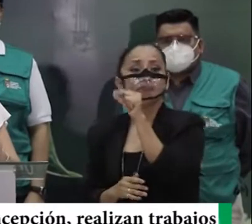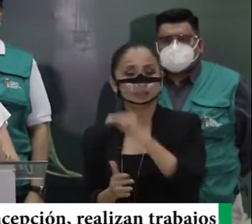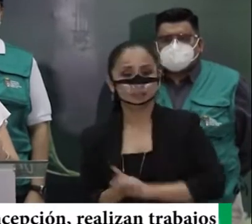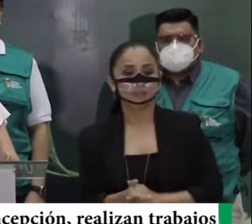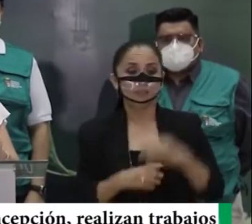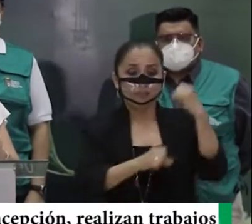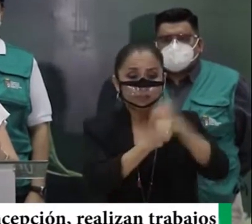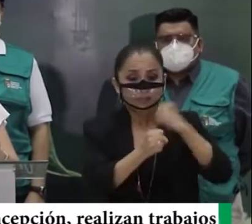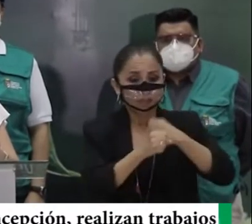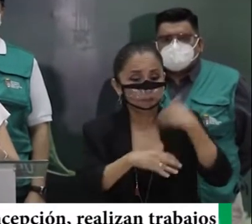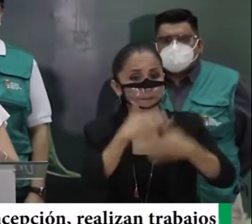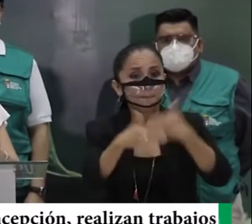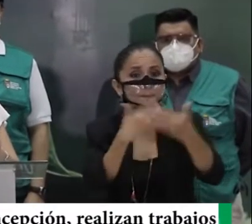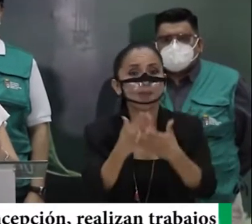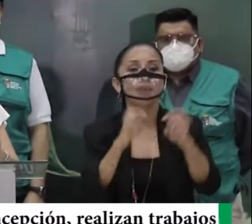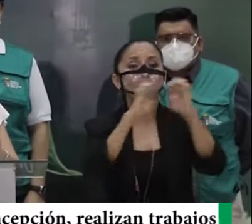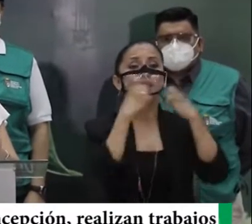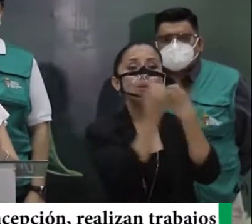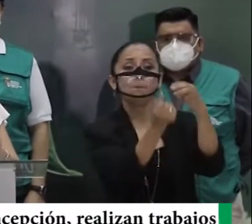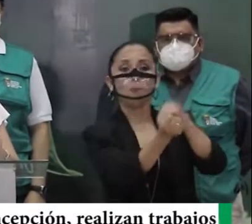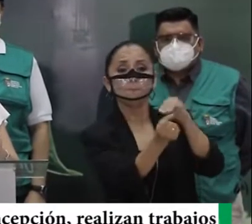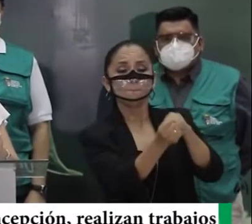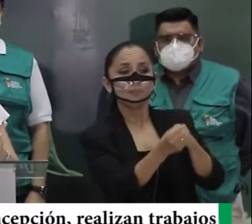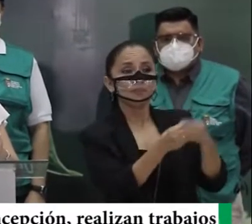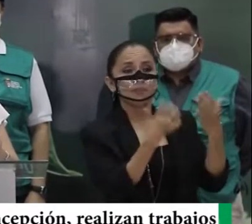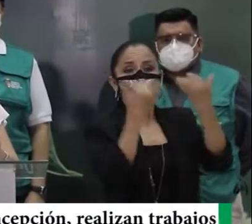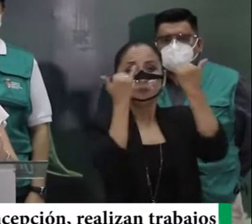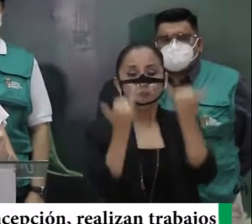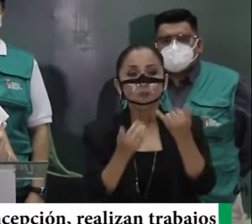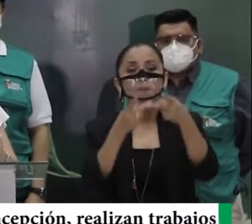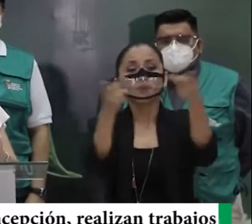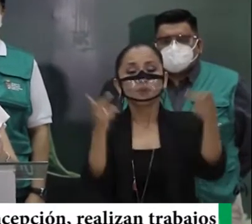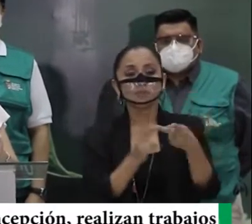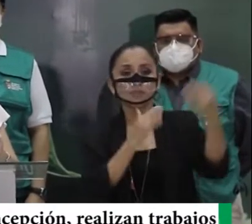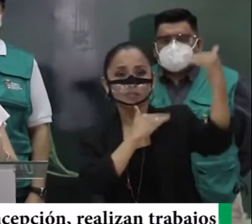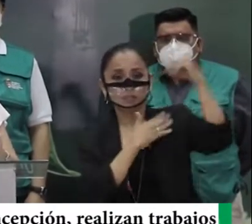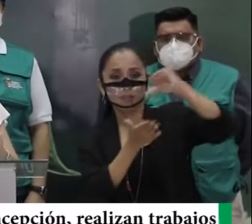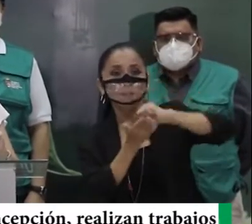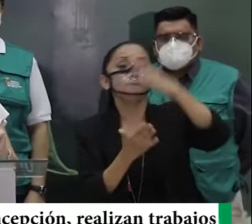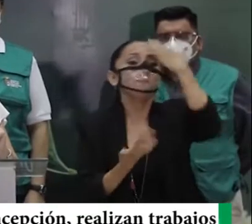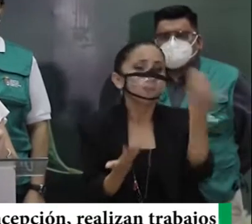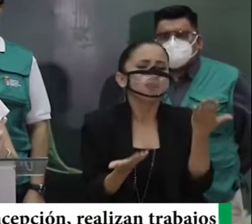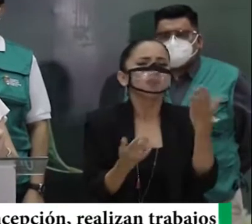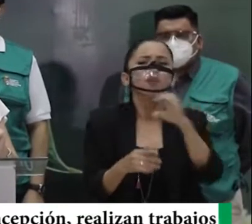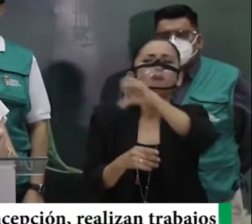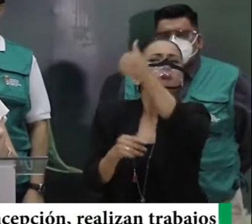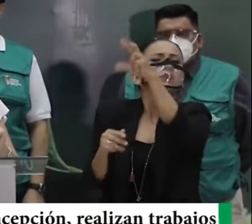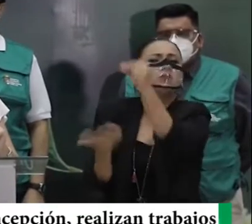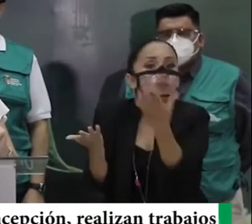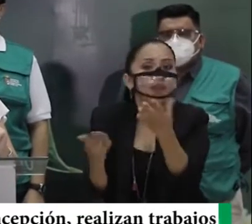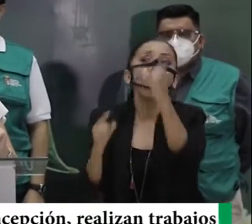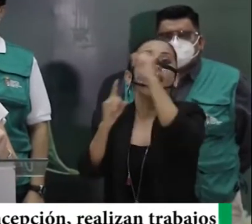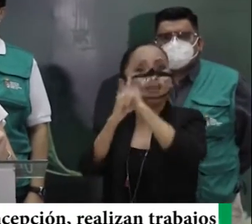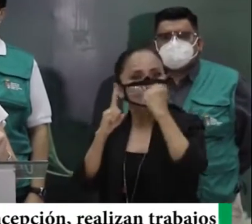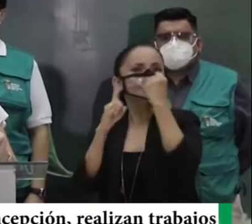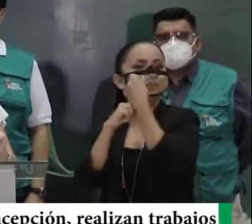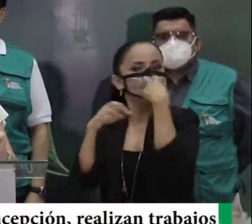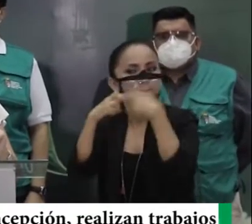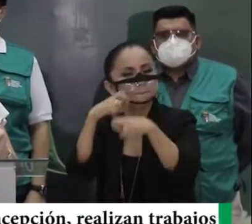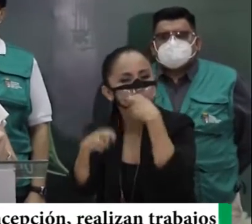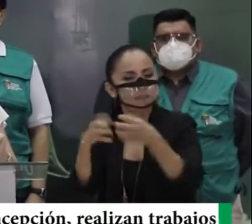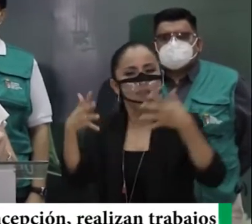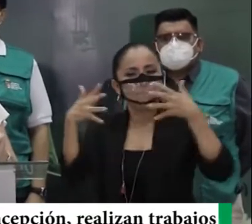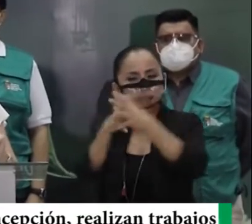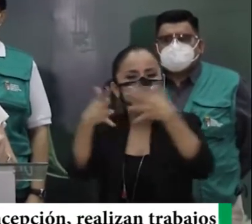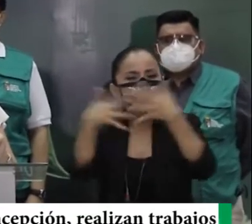Este es el trabajo, que está realizando, nuestras brigadas médicas, hoy, en la provincia de Andrés Ibañez, porque sabemos, de la situación, de conflictos, de